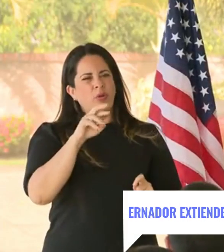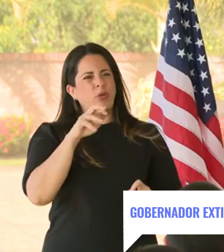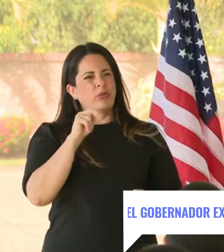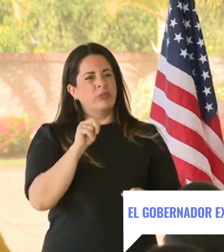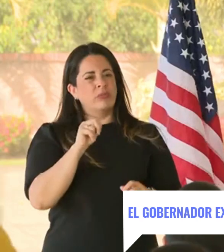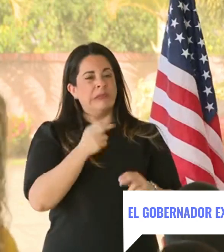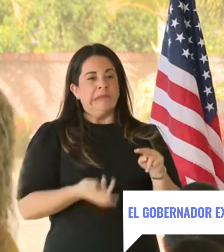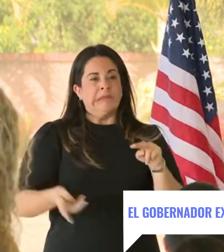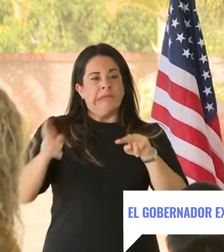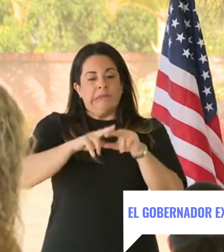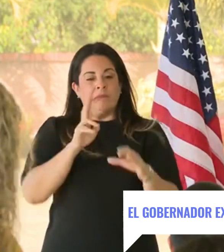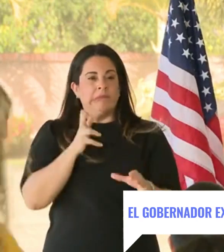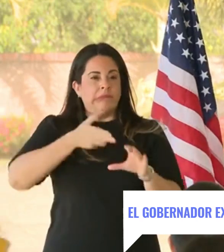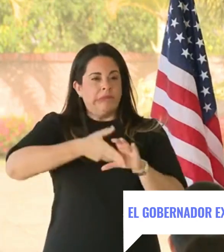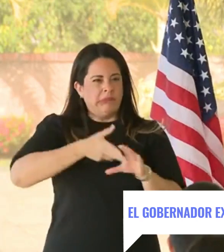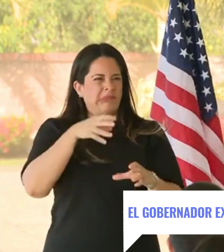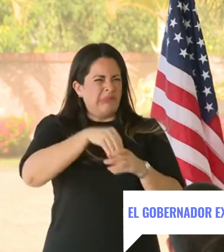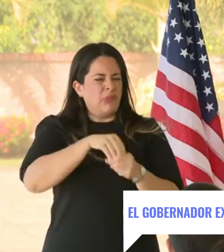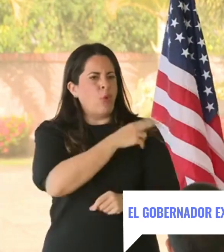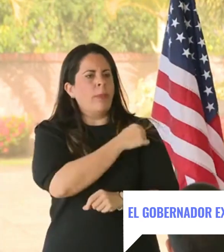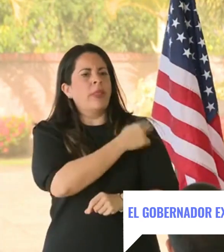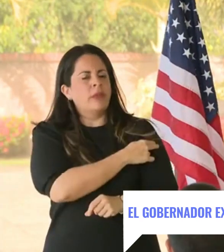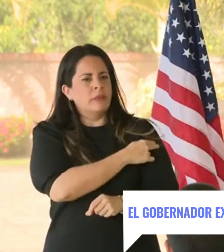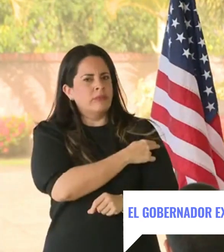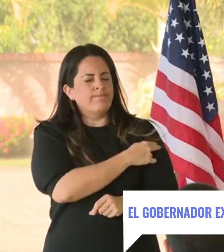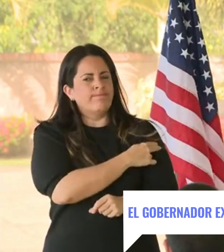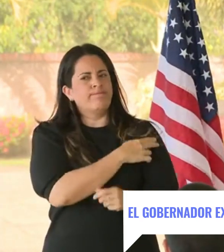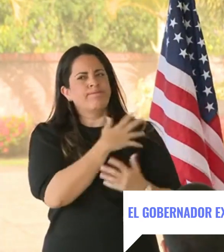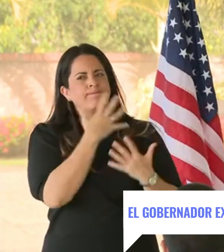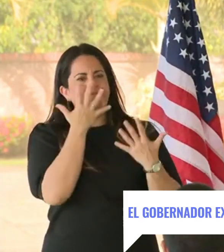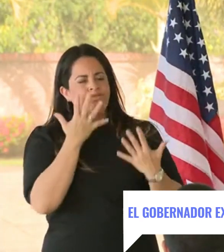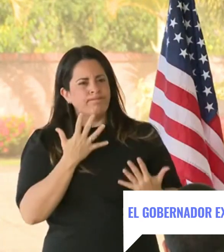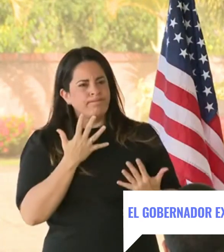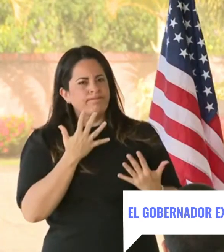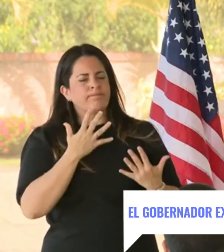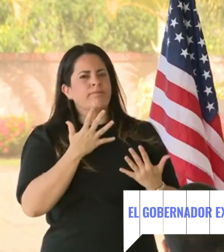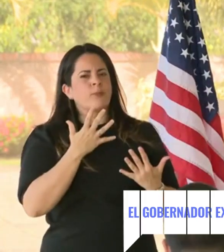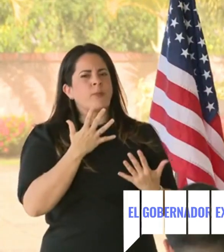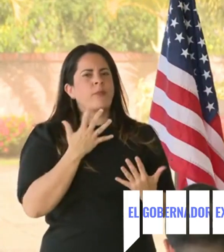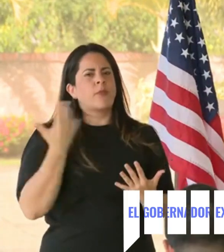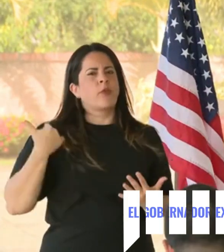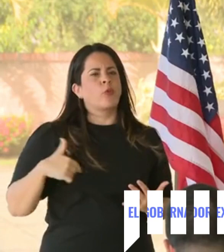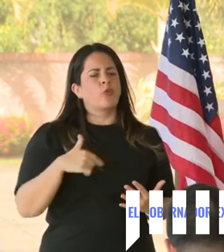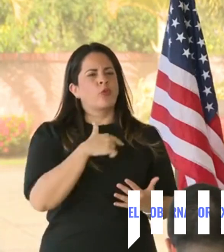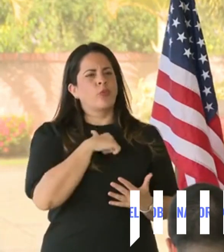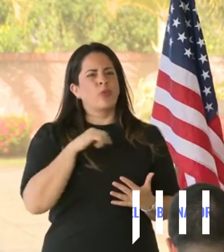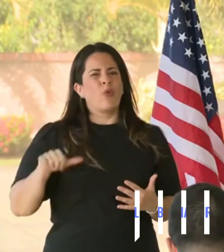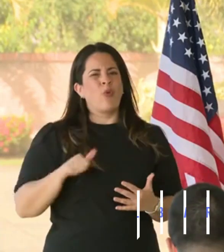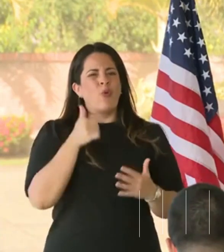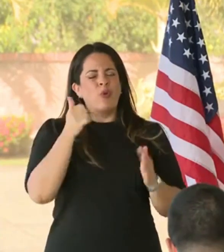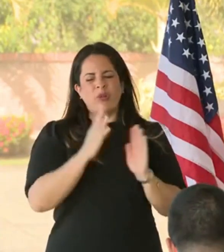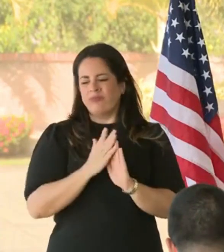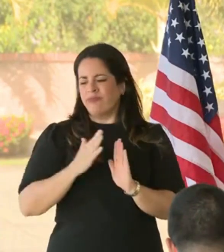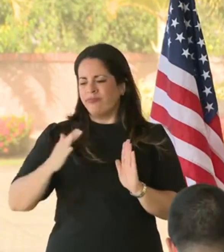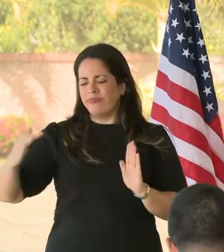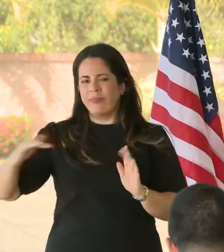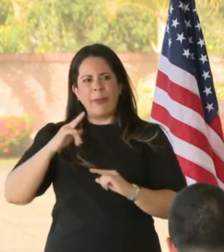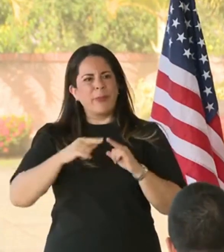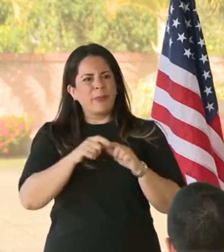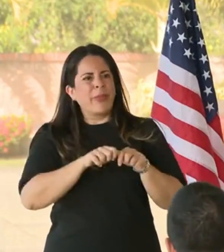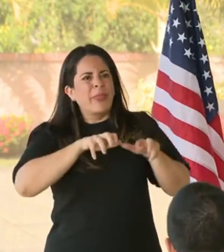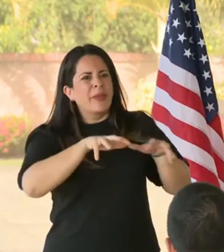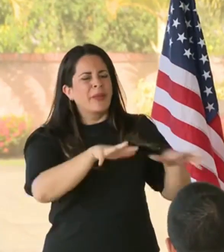determinó extender las órdenes ejecutivas vigentes limitar a un 75% el aforo